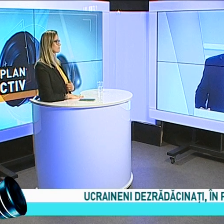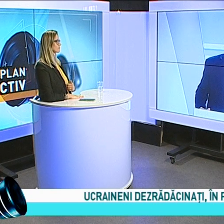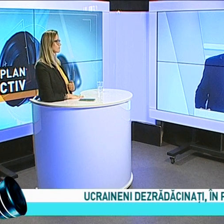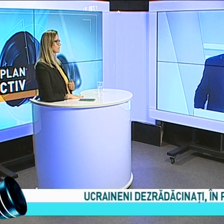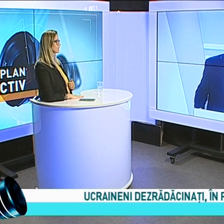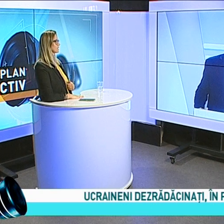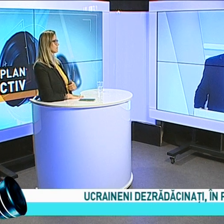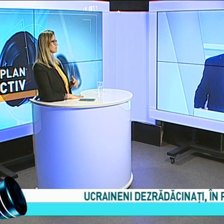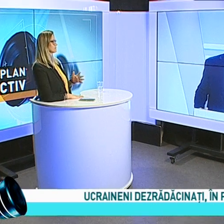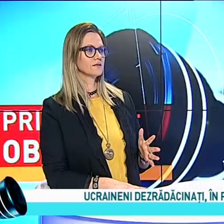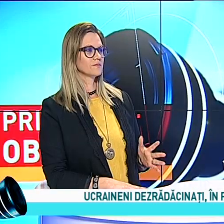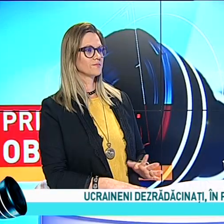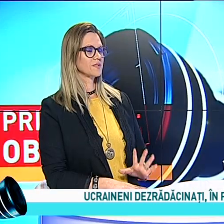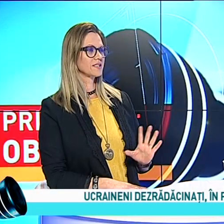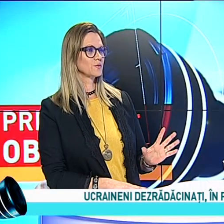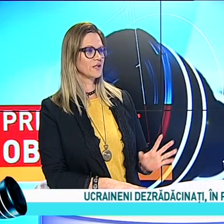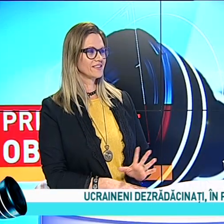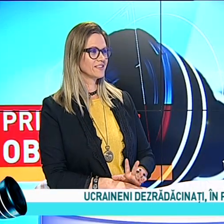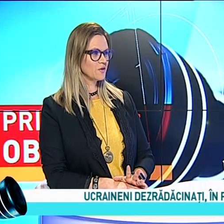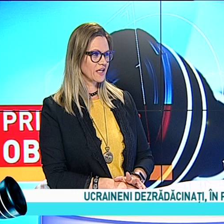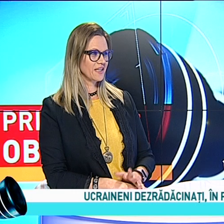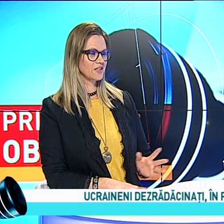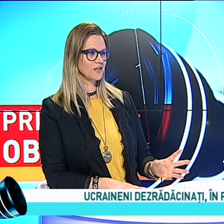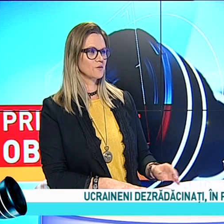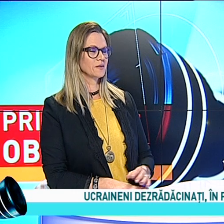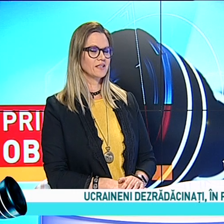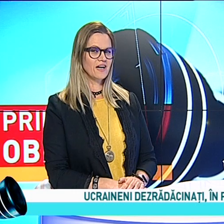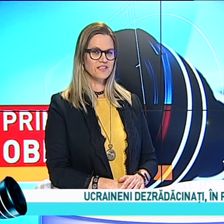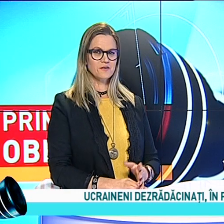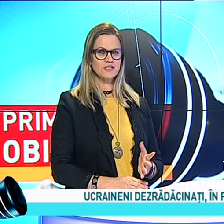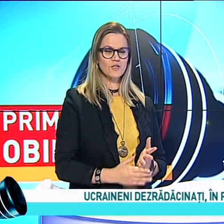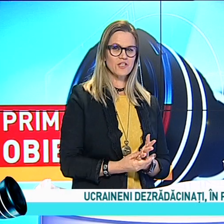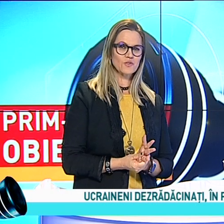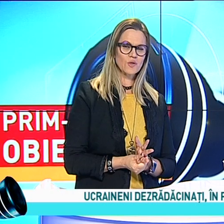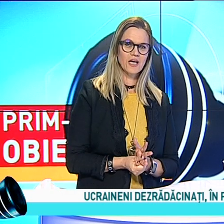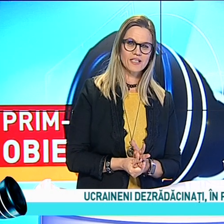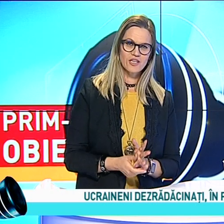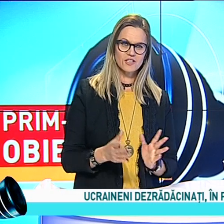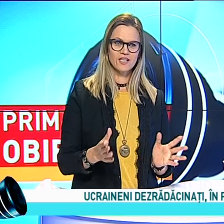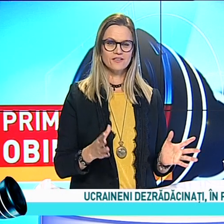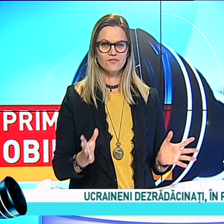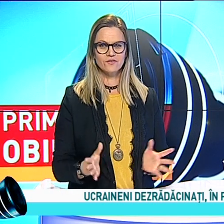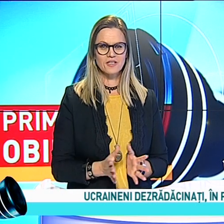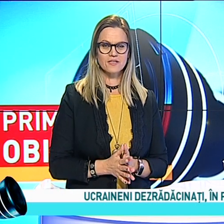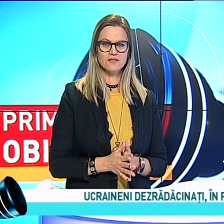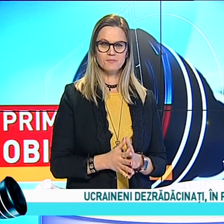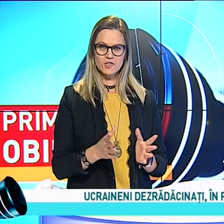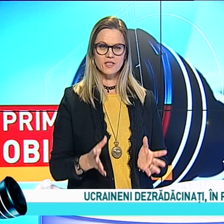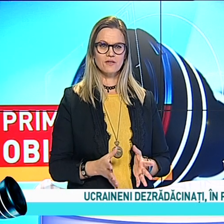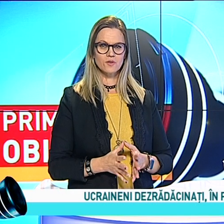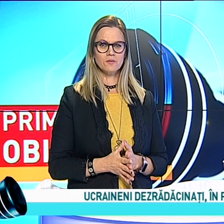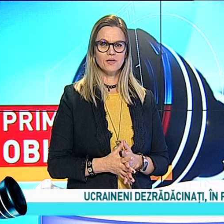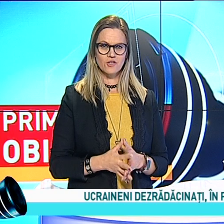împărtășit Sunt tu de etnie ucraniană Așa cum ai menționat și tu că are Așadar, trebuie să